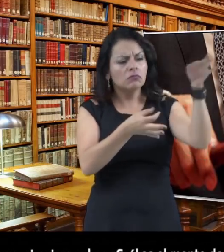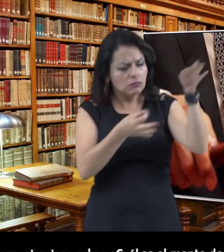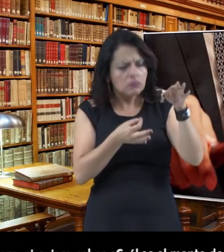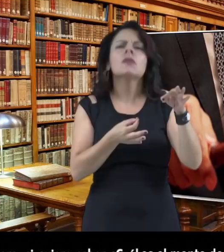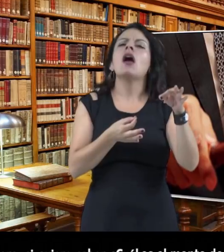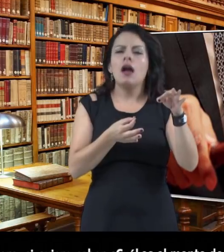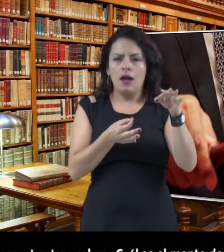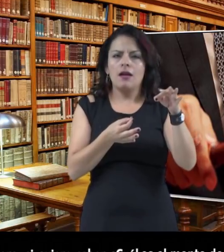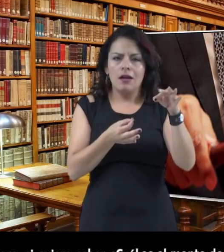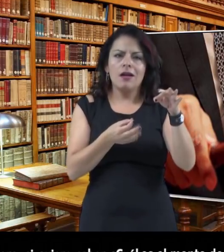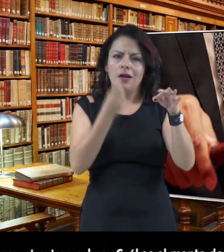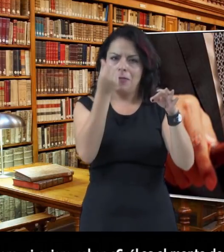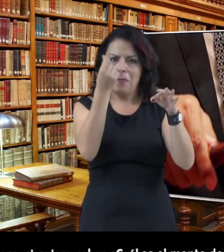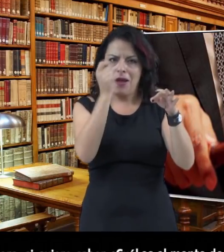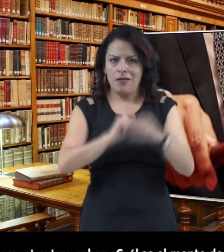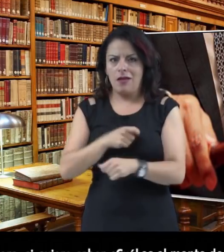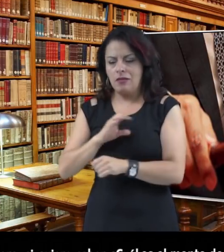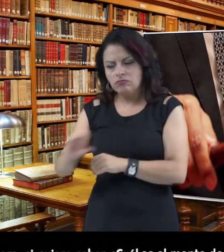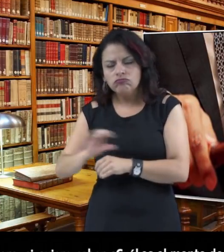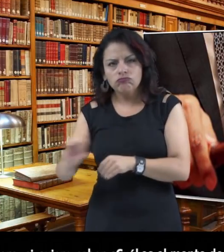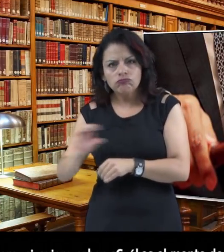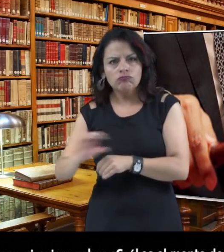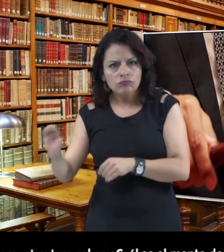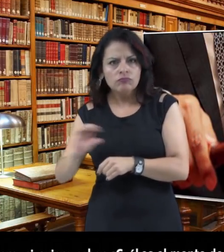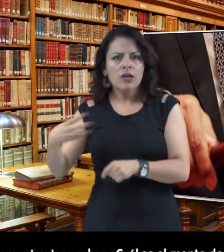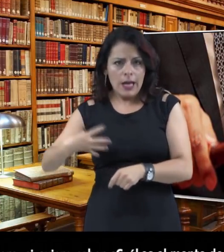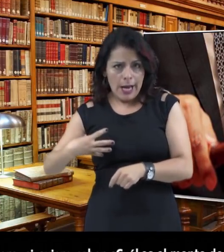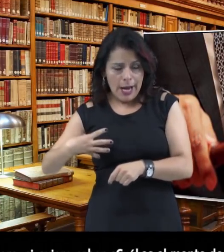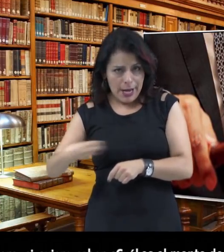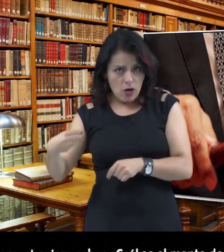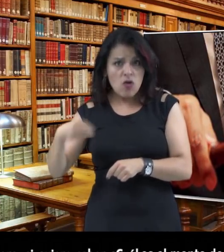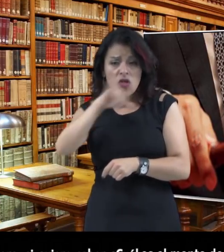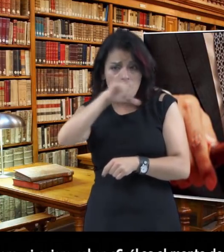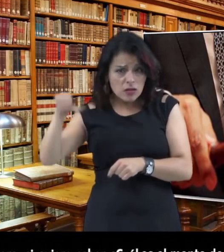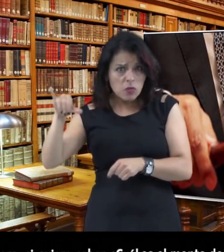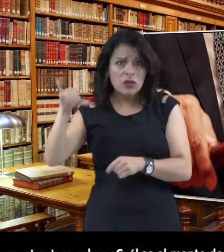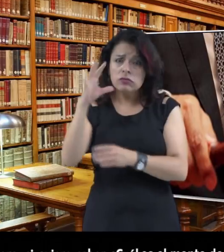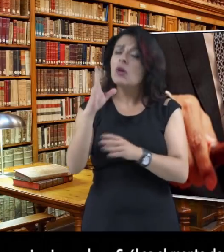Ahora, si quieres saber, ¿cuál es el monto de dinero que se le dará para la pensión de alimentos de sus hijos?